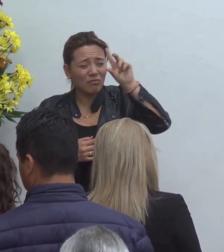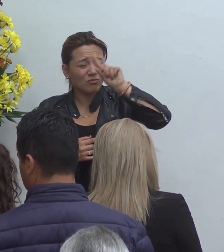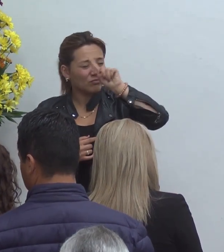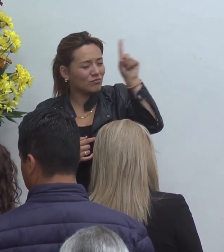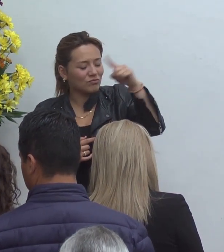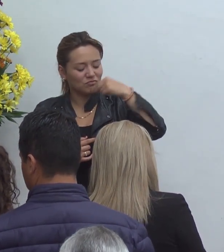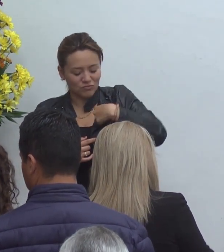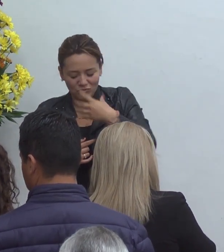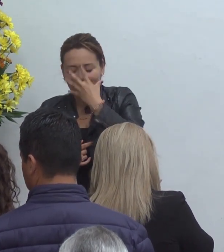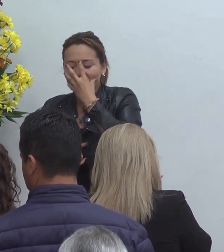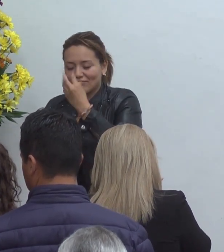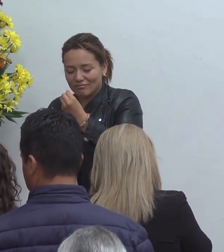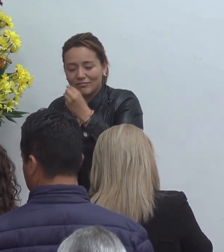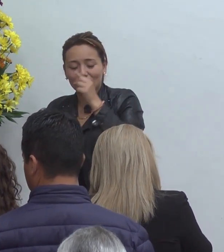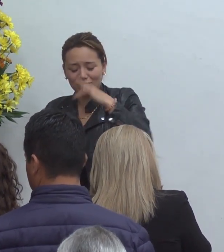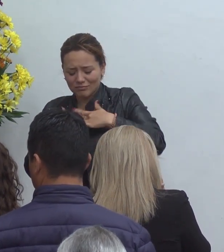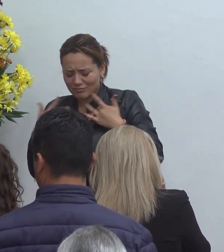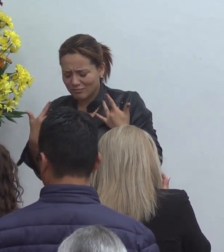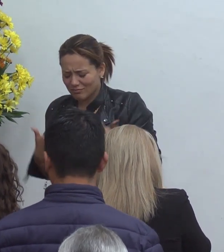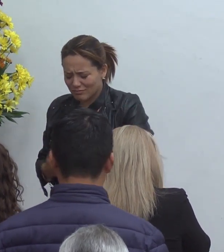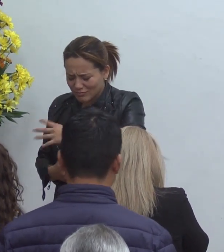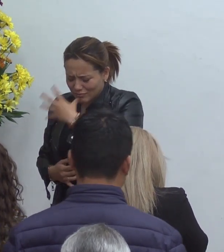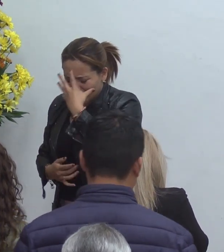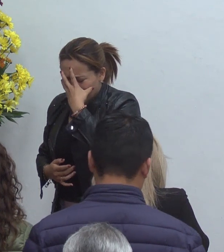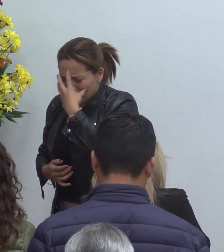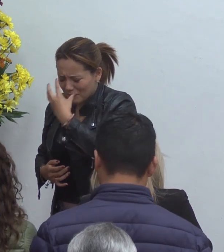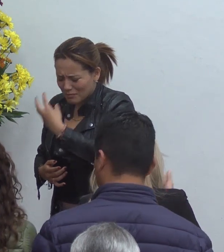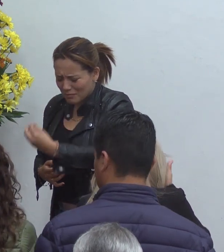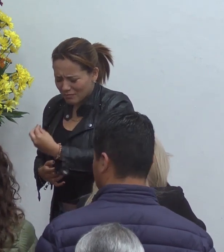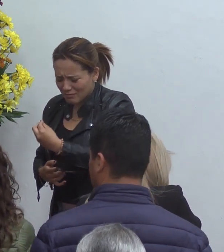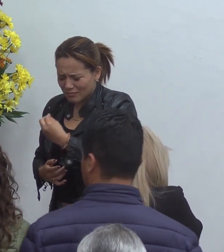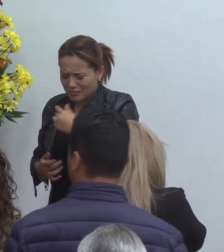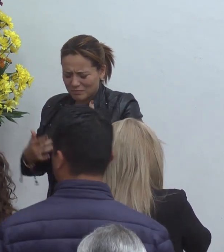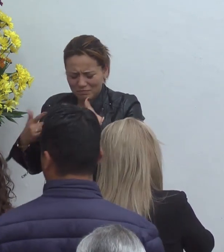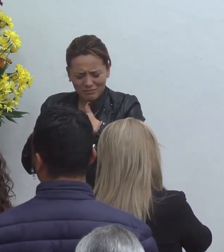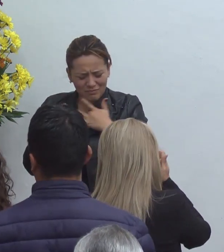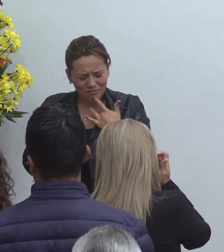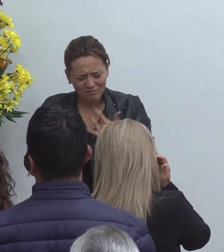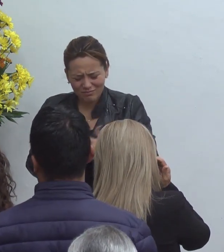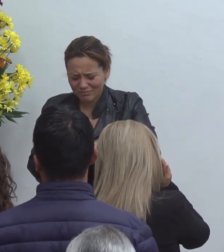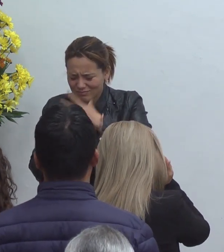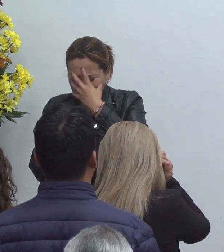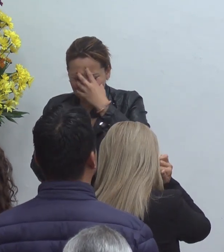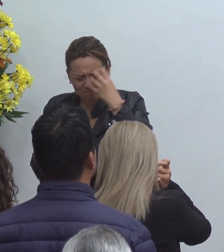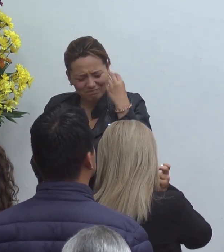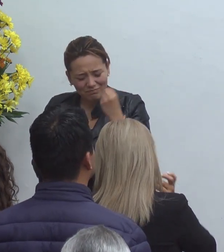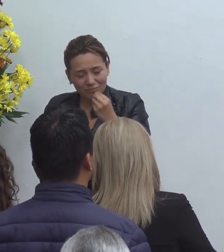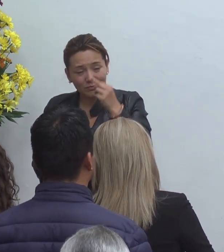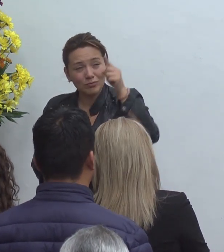tienes nuestro corazón señor nosotros te hacemos mal y tú no respondes con bien